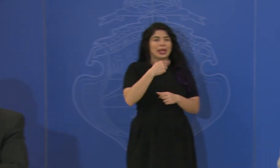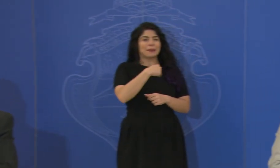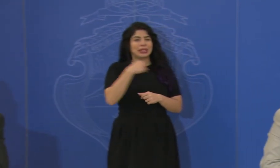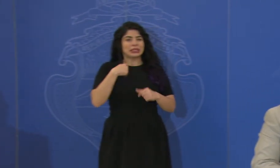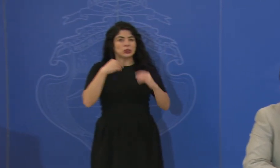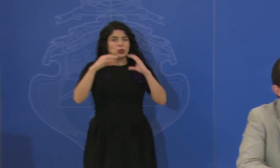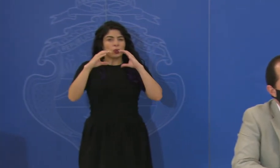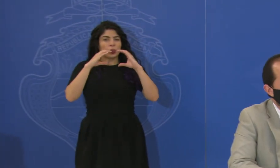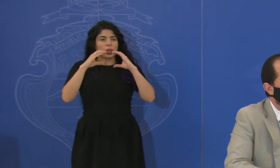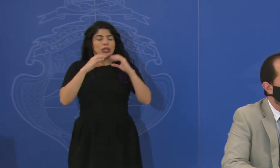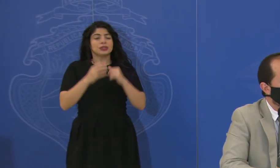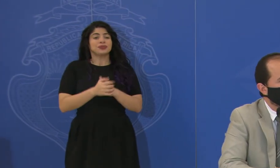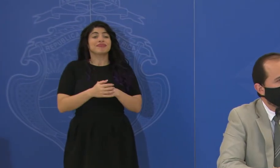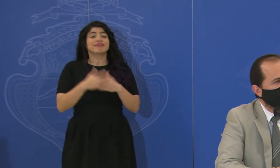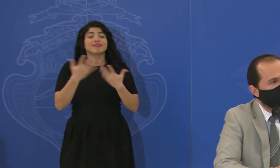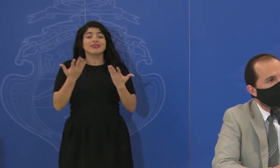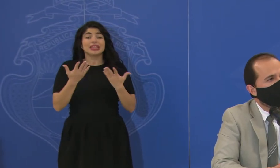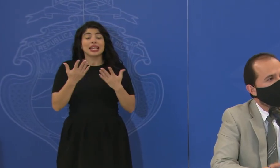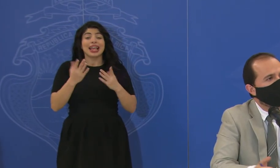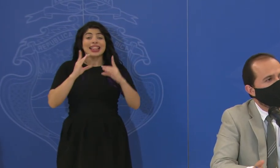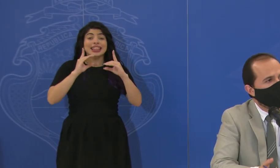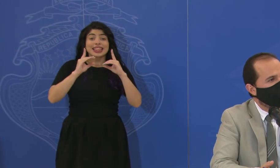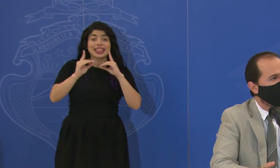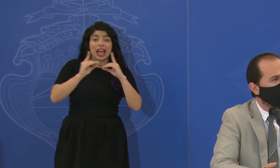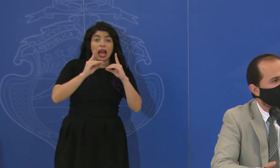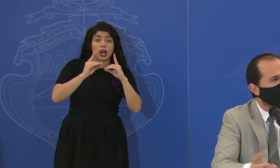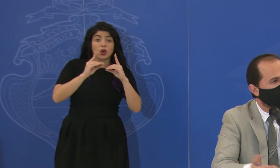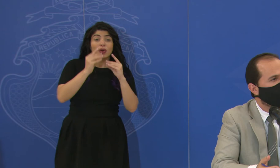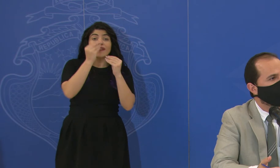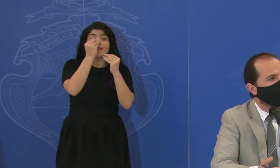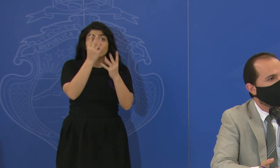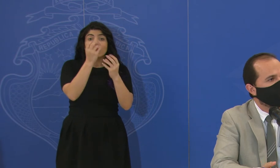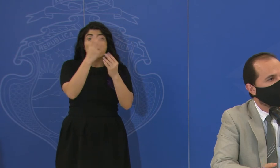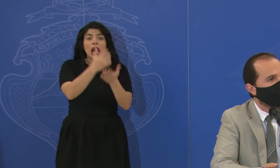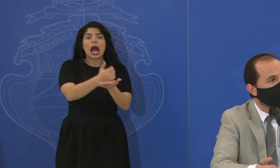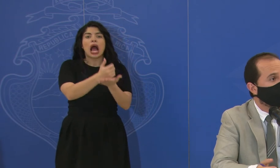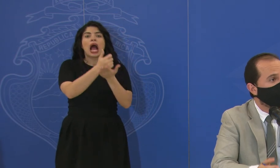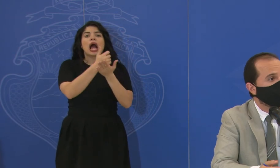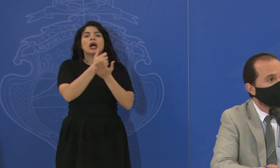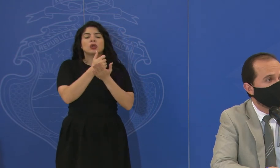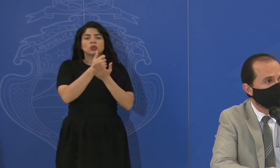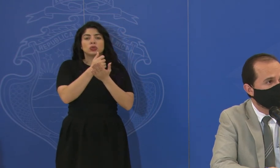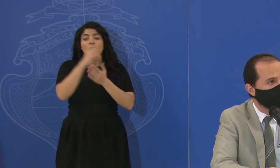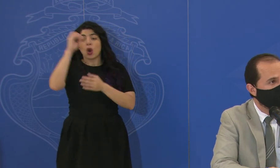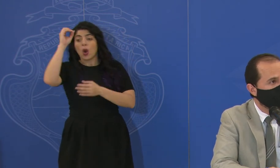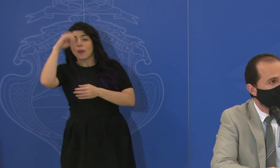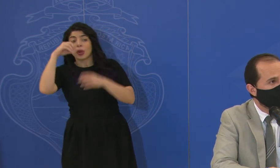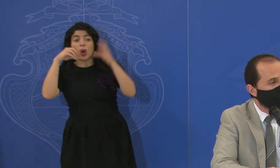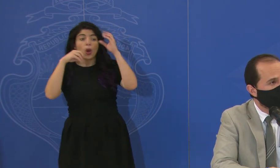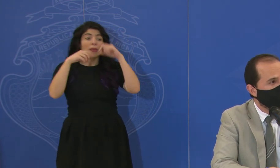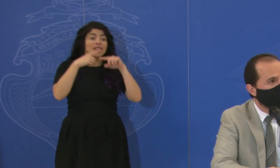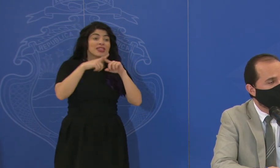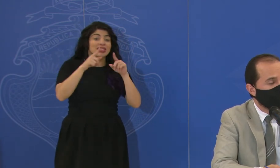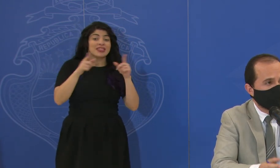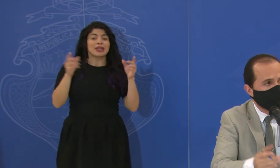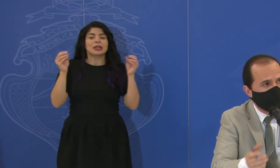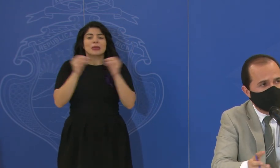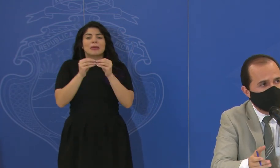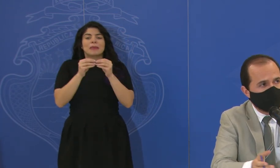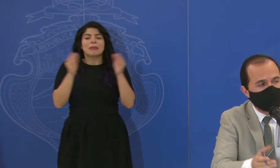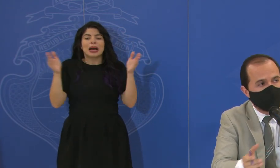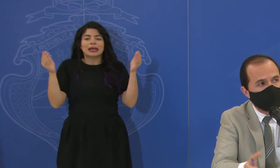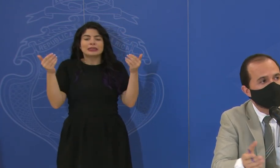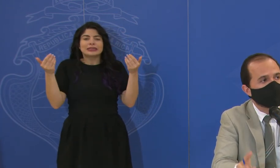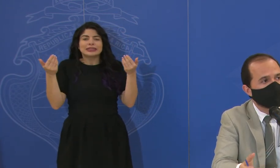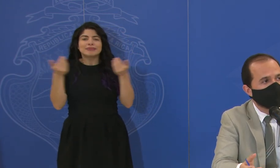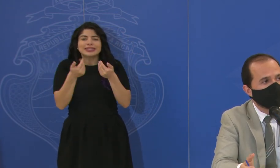ministro de Comunicación. Es que además el diálogo y la información permiten acercar posiciones. Es decir, muchas de